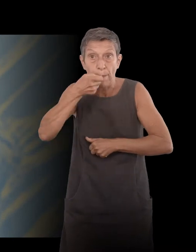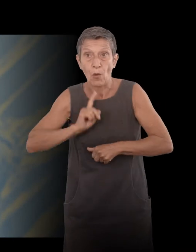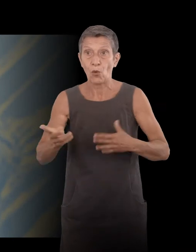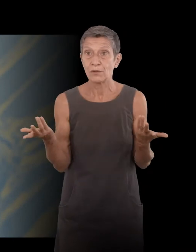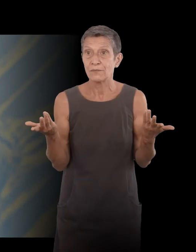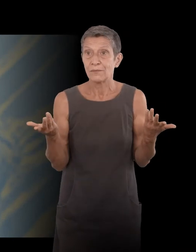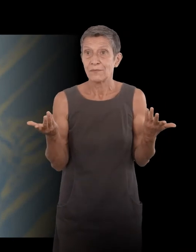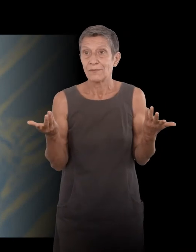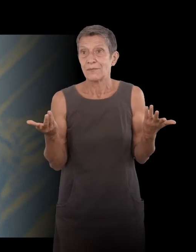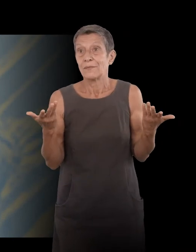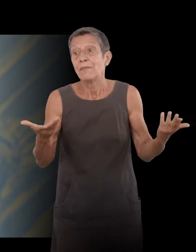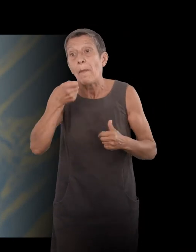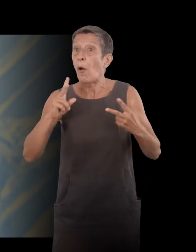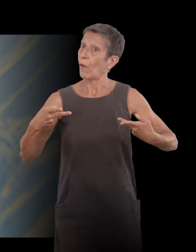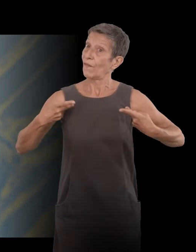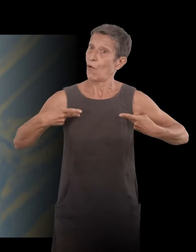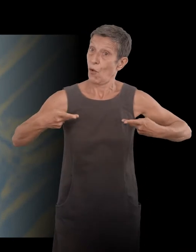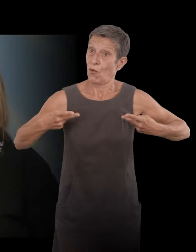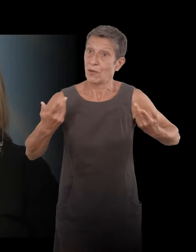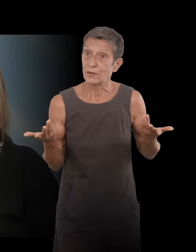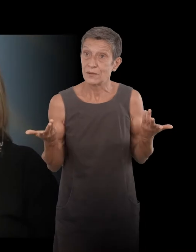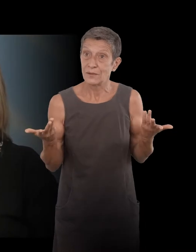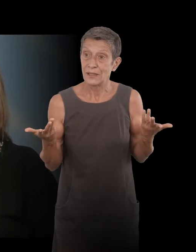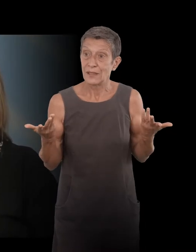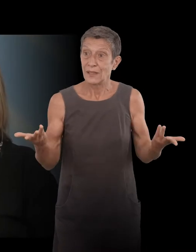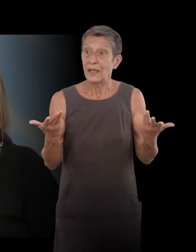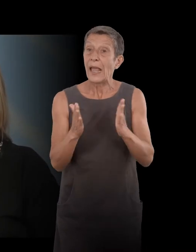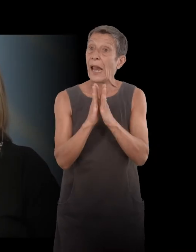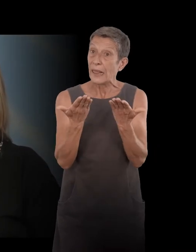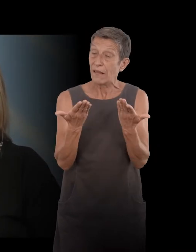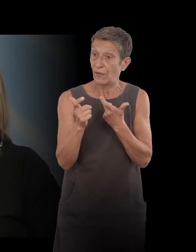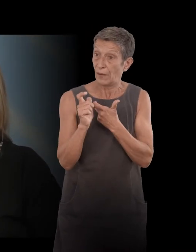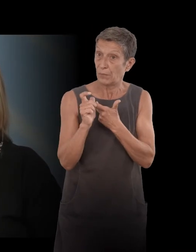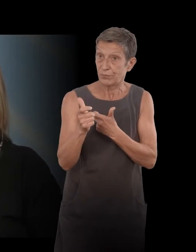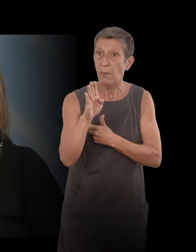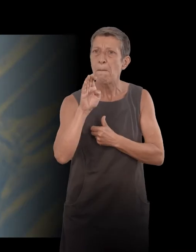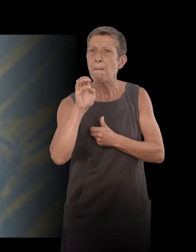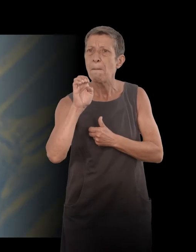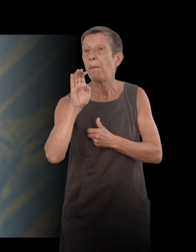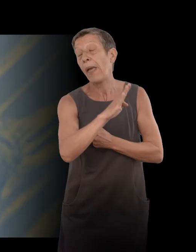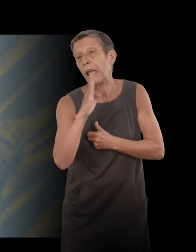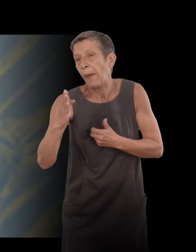But there, the parents are living. And the book of after, Berg et Beck, I wrote it to Beck,